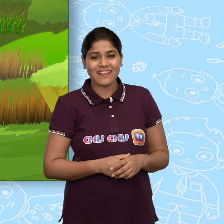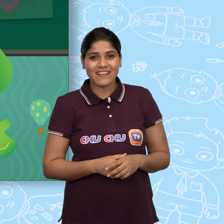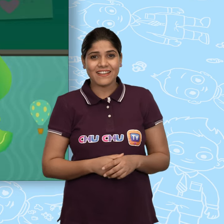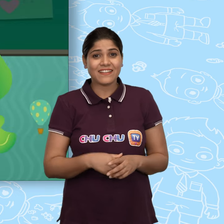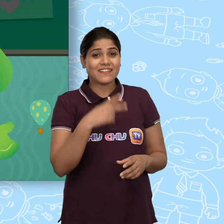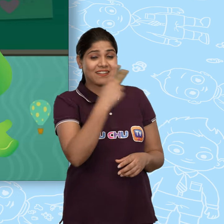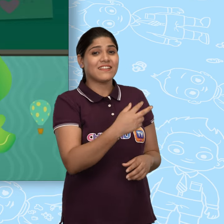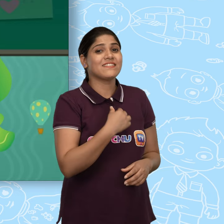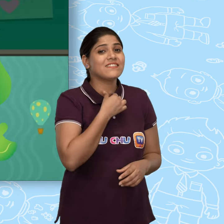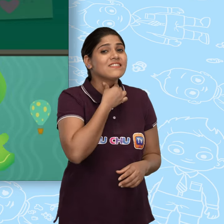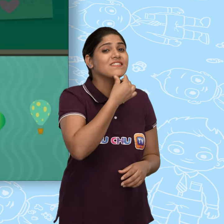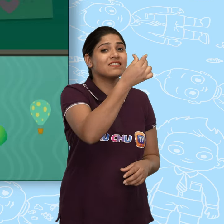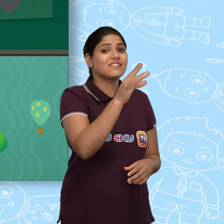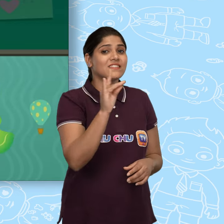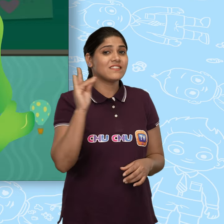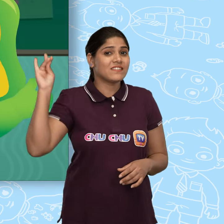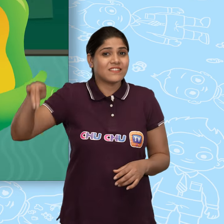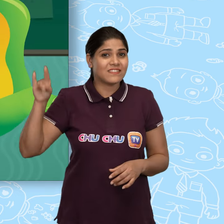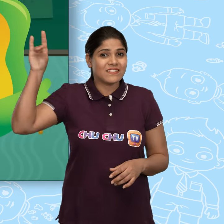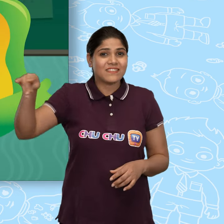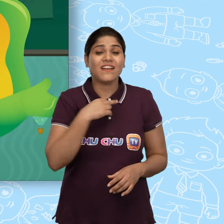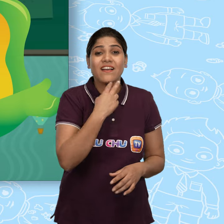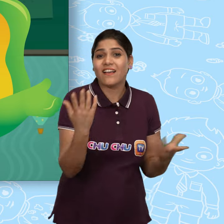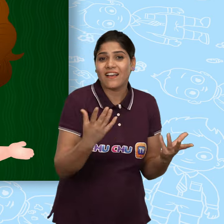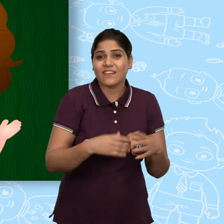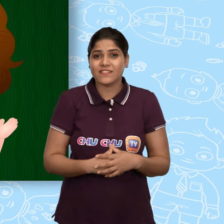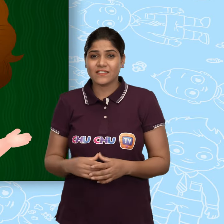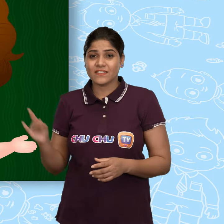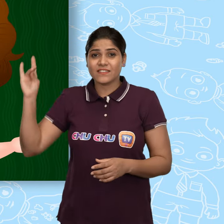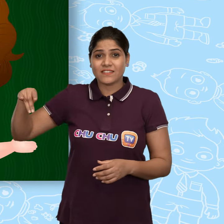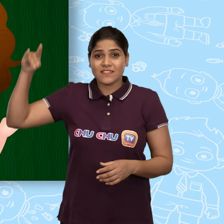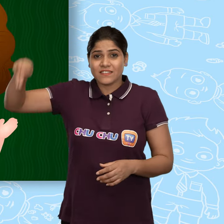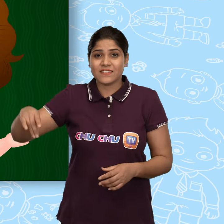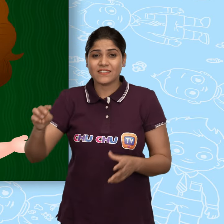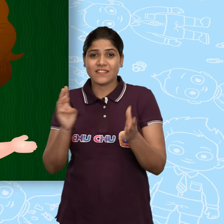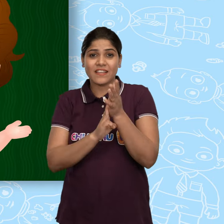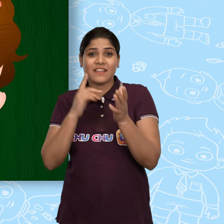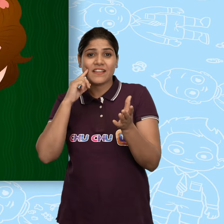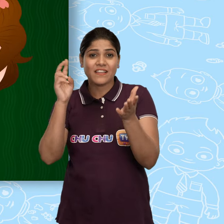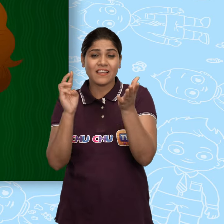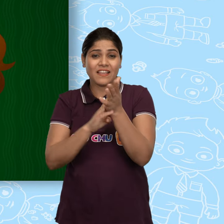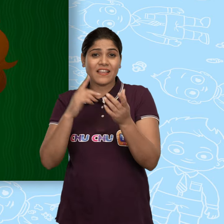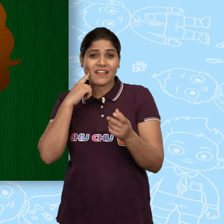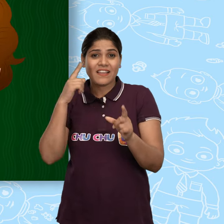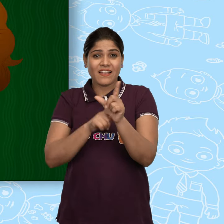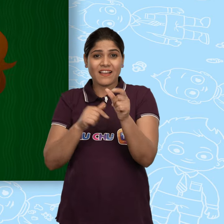चलो देखे जिराफ कैसे बोलता है जिराफ करता है मिमिया हट मिमिया